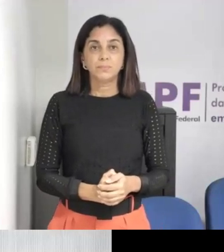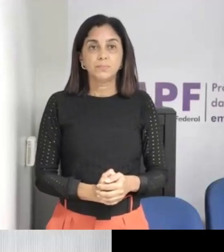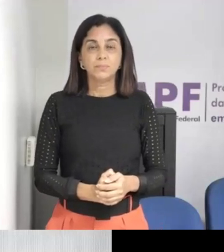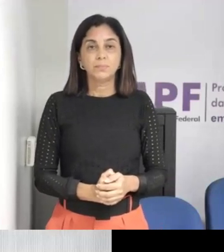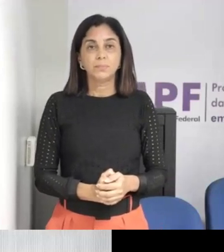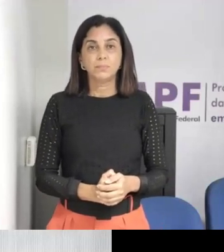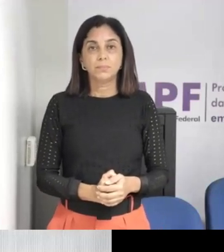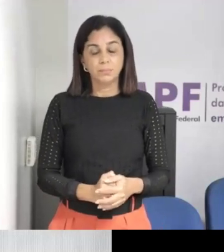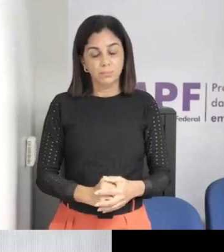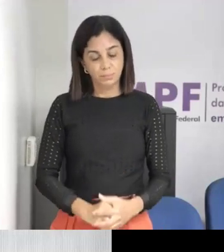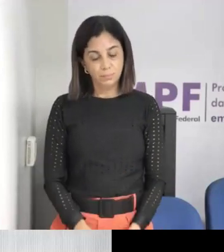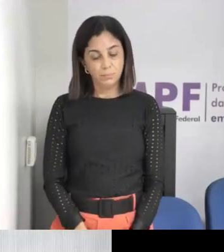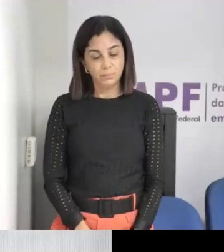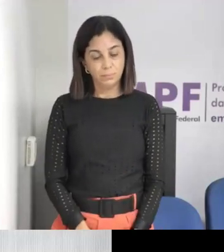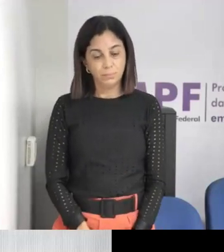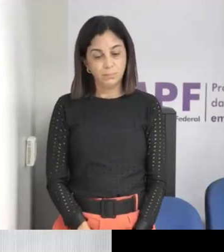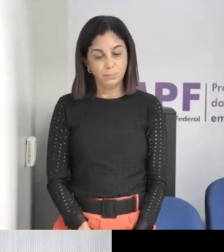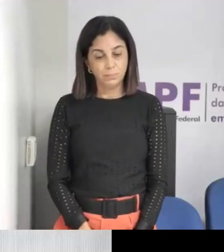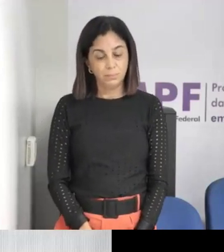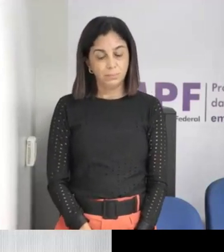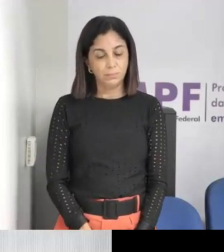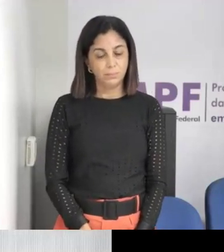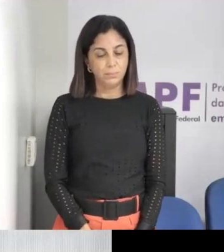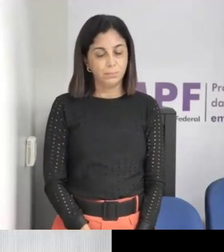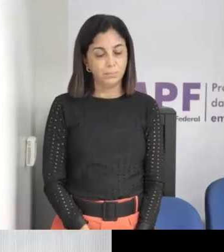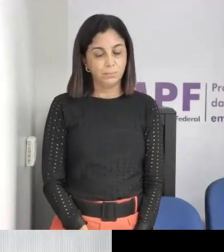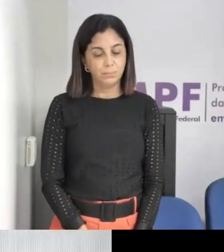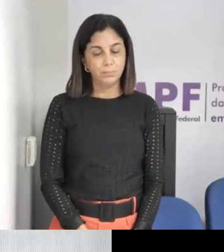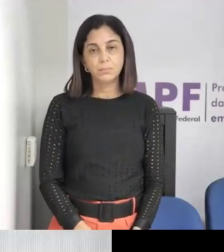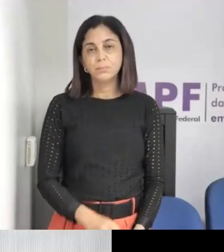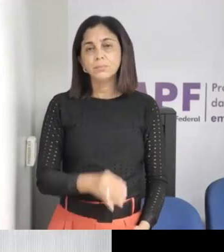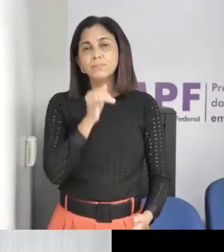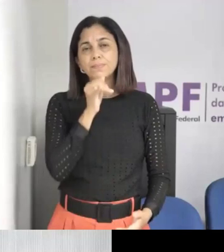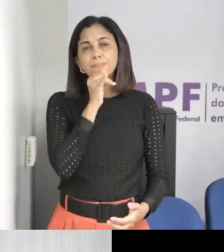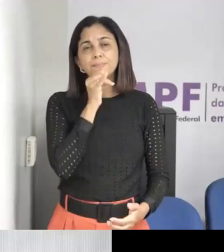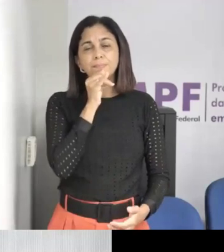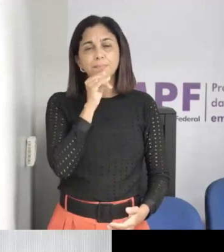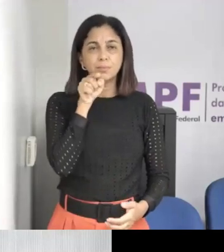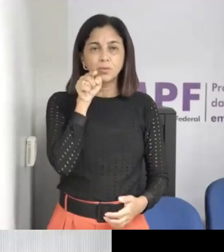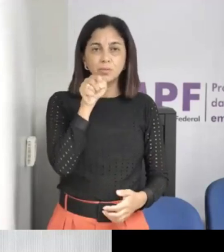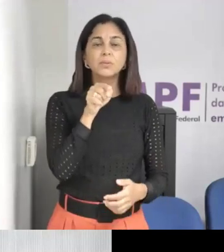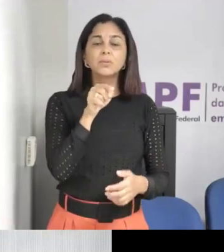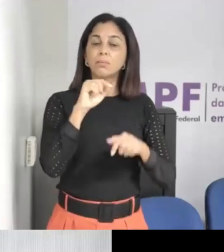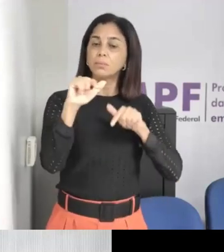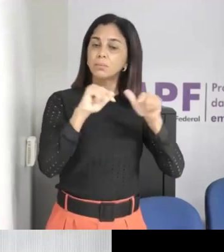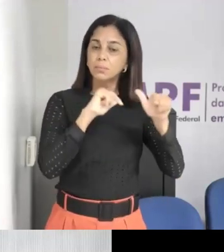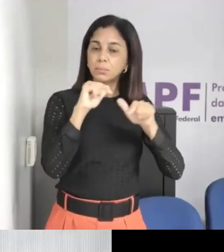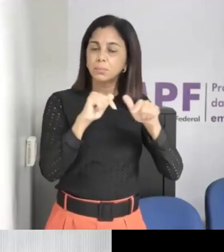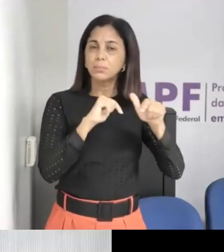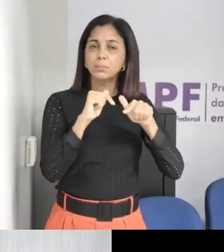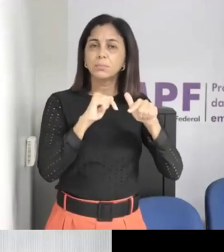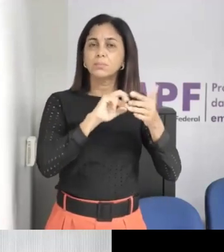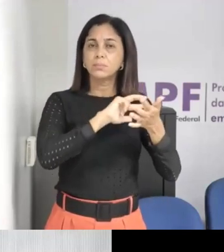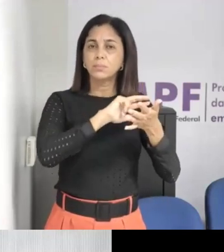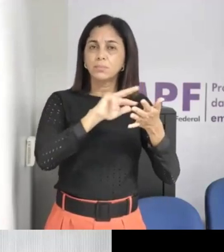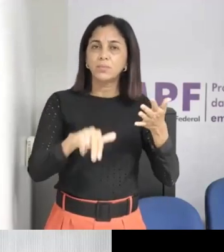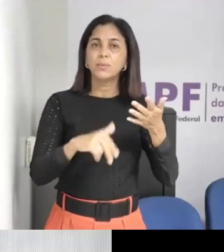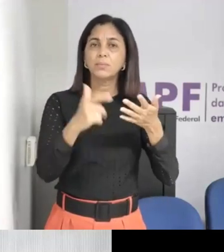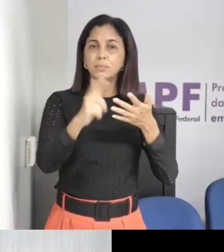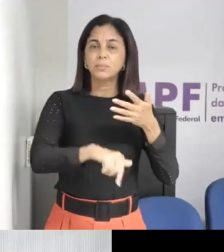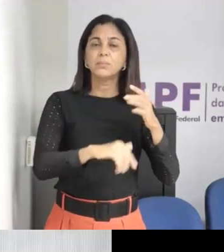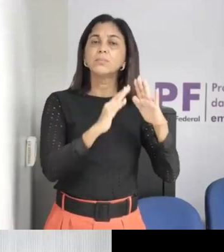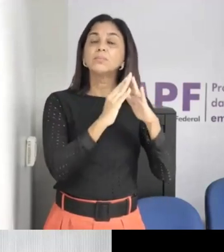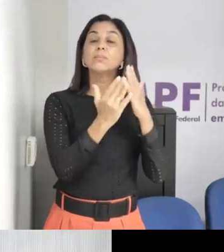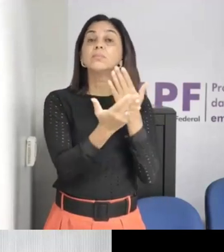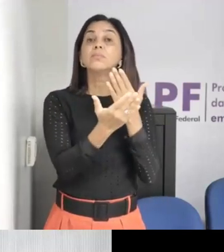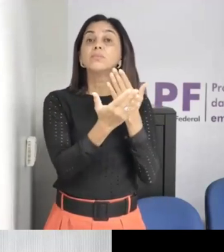eu acredito que você já tenha um trabalho nesse sentido em relação às escolas, o que vocês orientam às escolas em